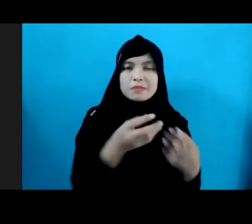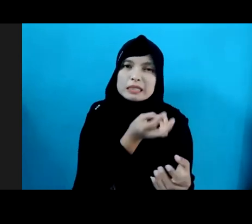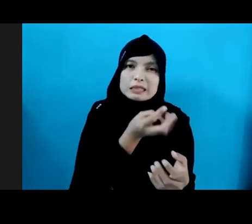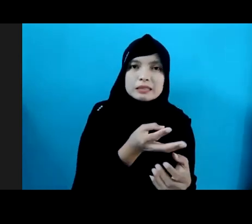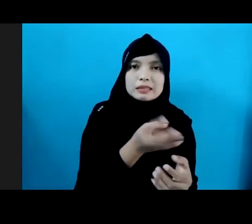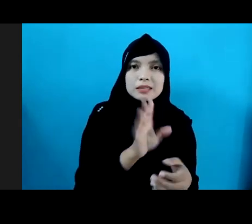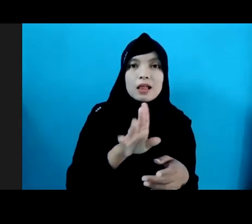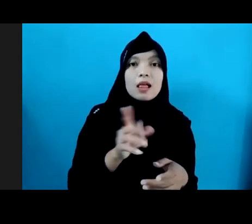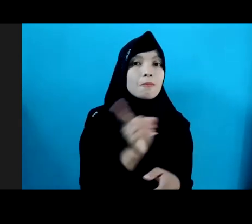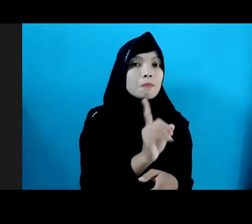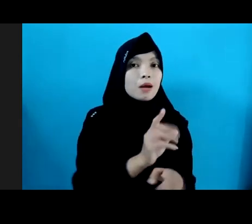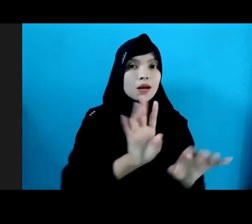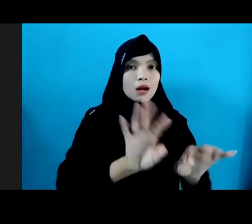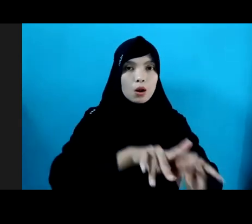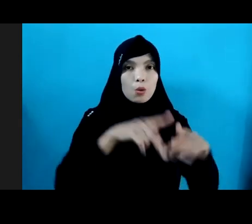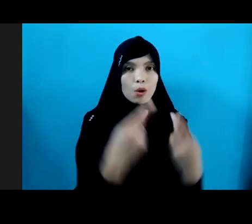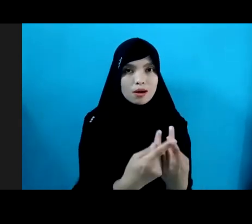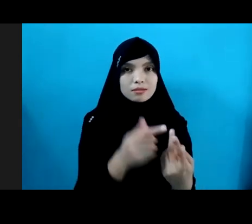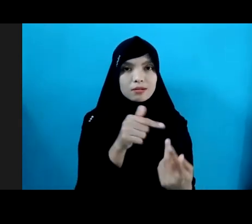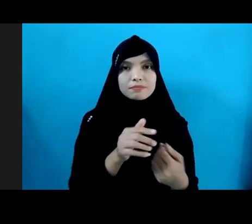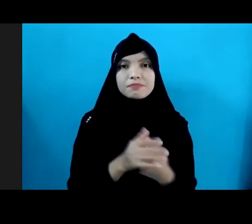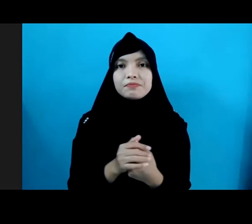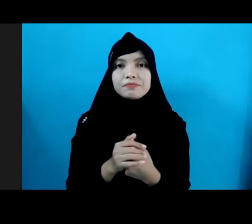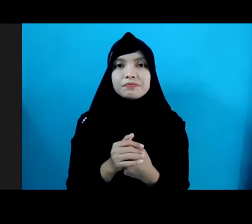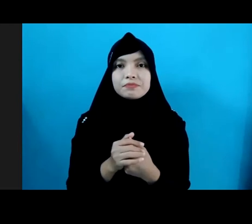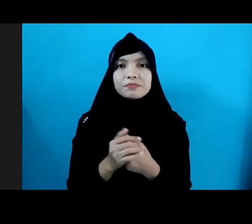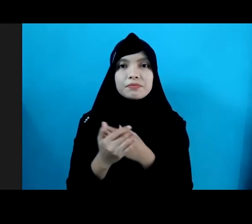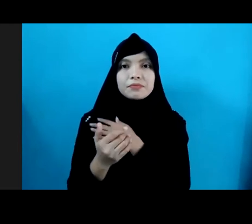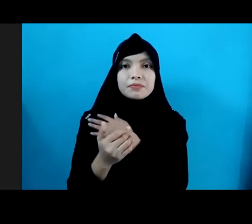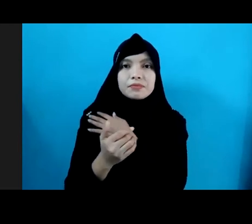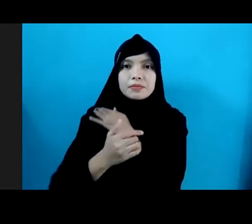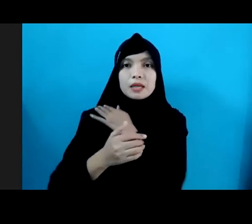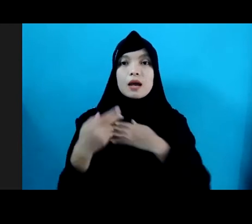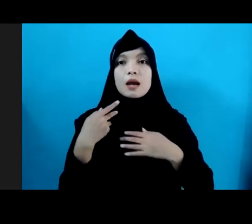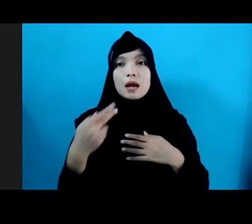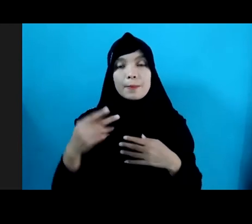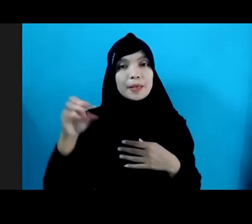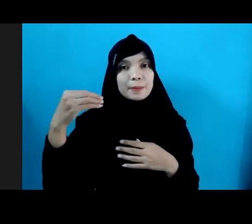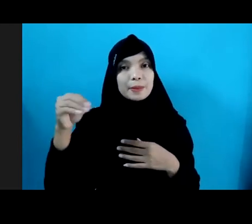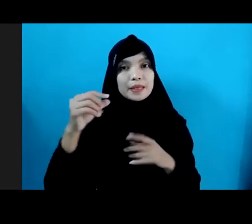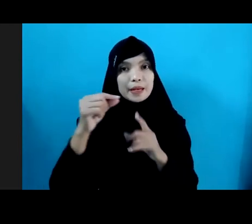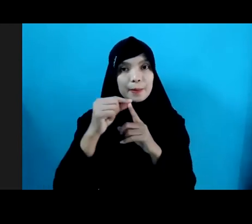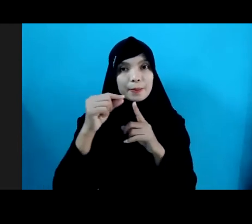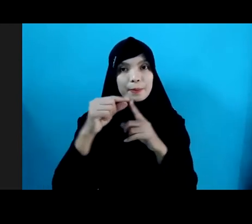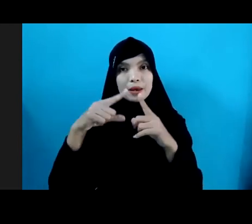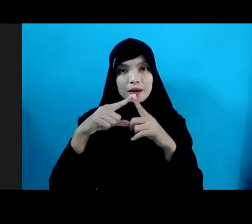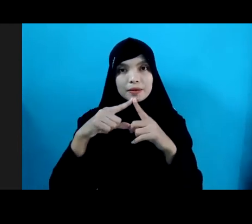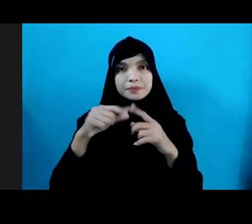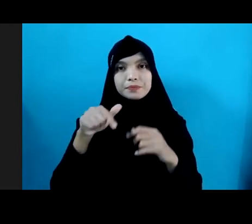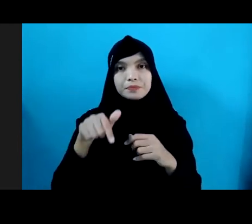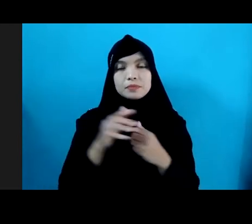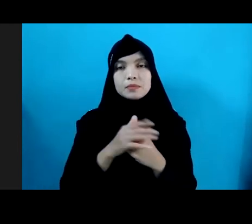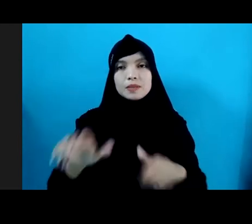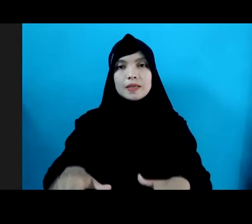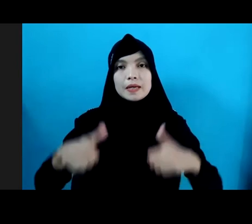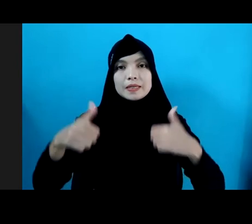keluarga Kami dari Kementerian Pemberdayaan Perempuan dan Perlindungan Anak Juga siap